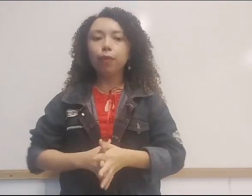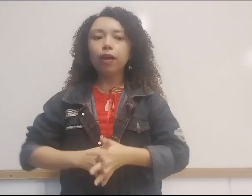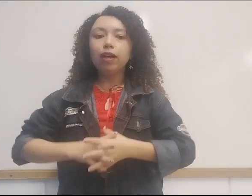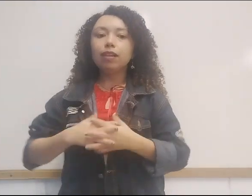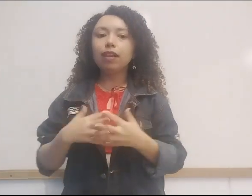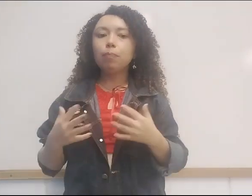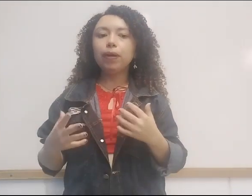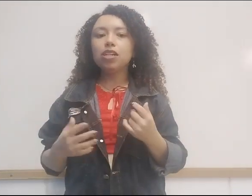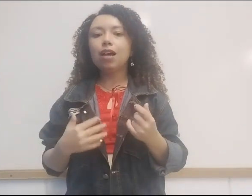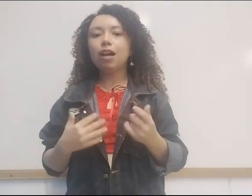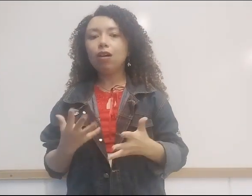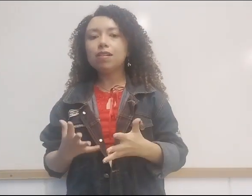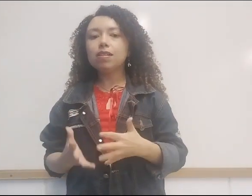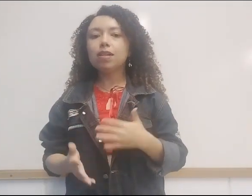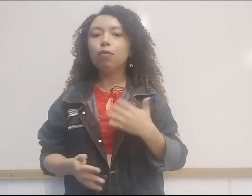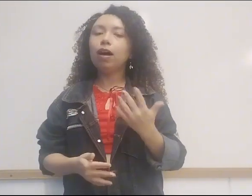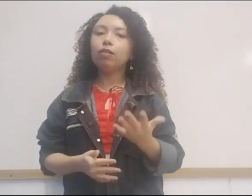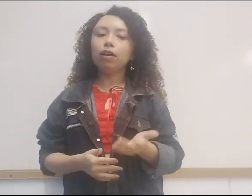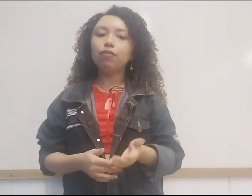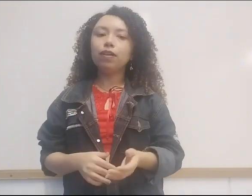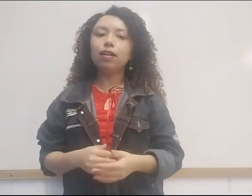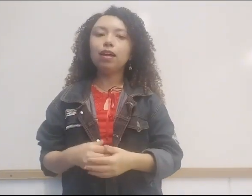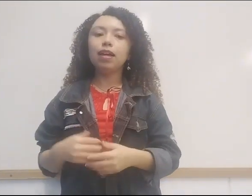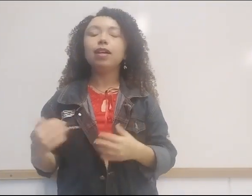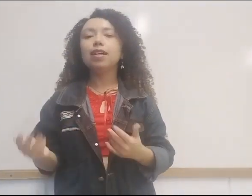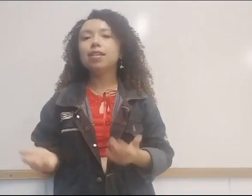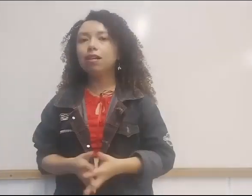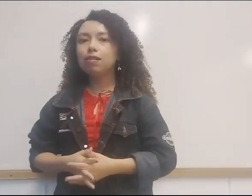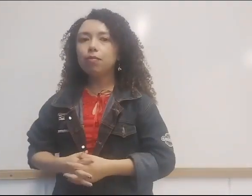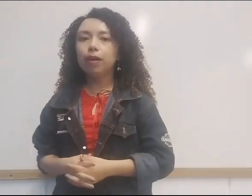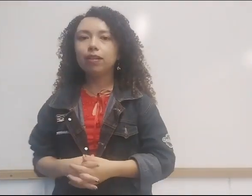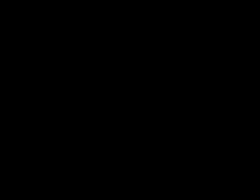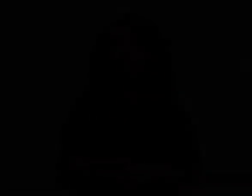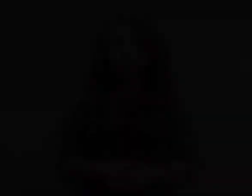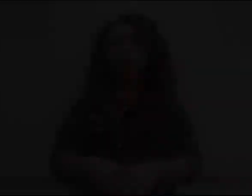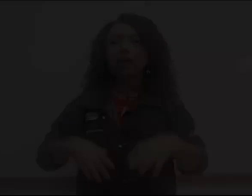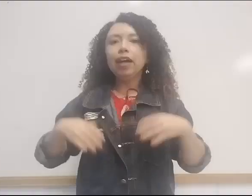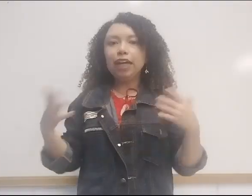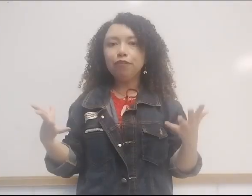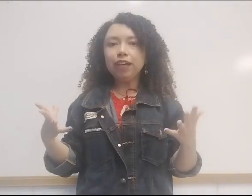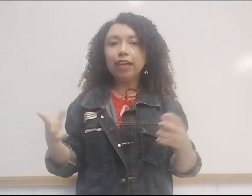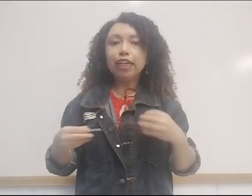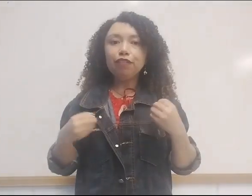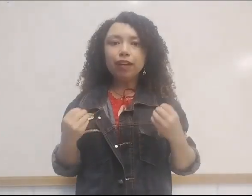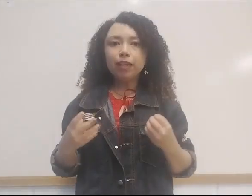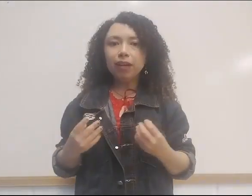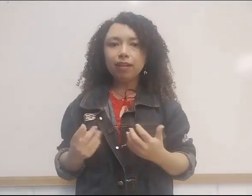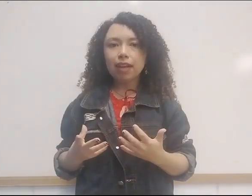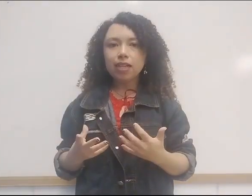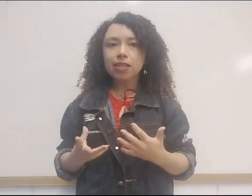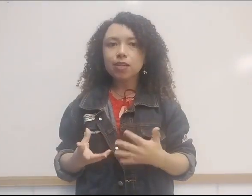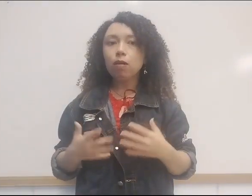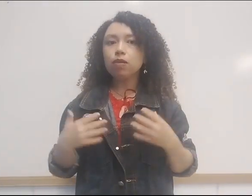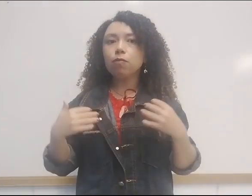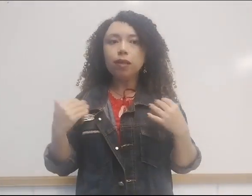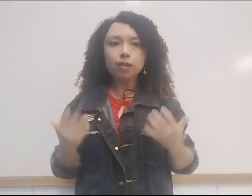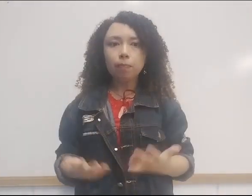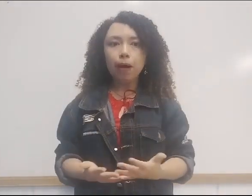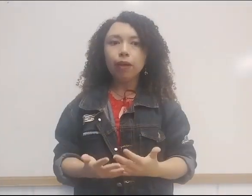trata apenas da localização cartografia da Terra recém-descoberta. Enfim, diferentemente dessas, o assunto principal